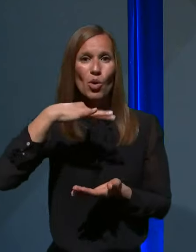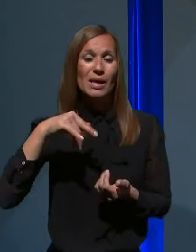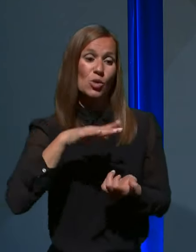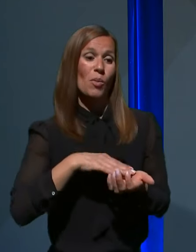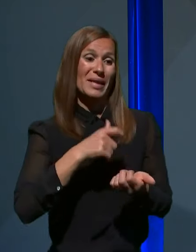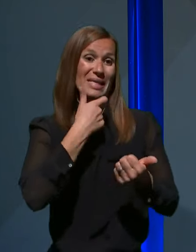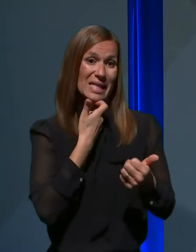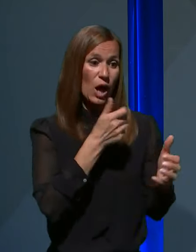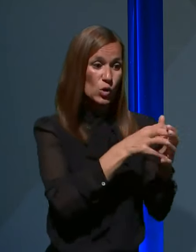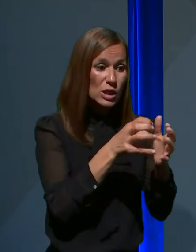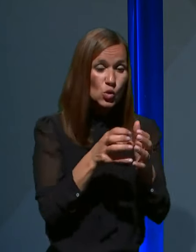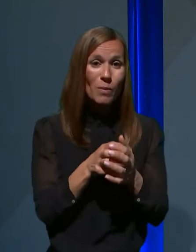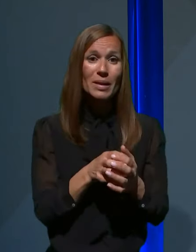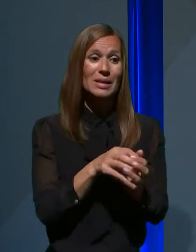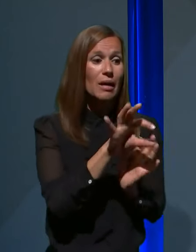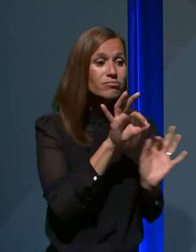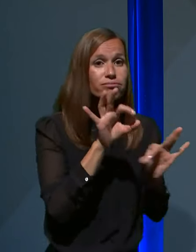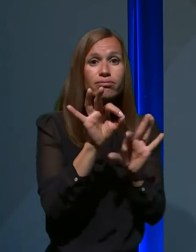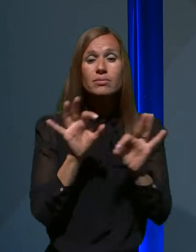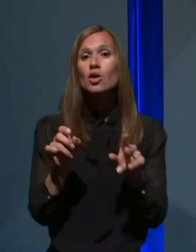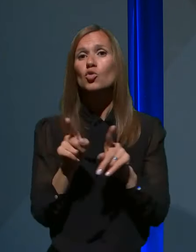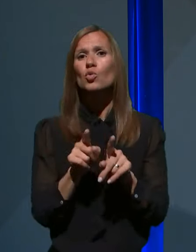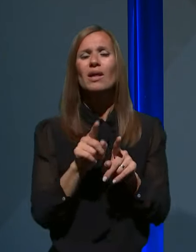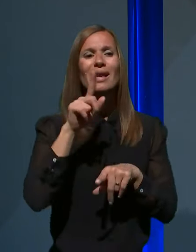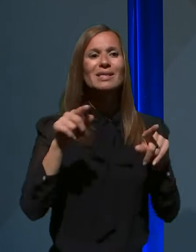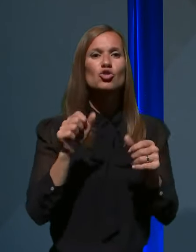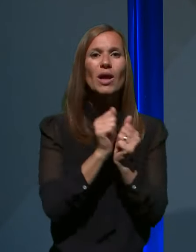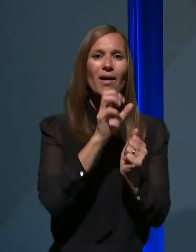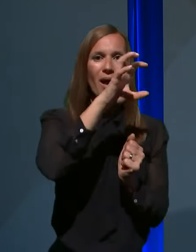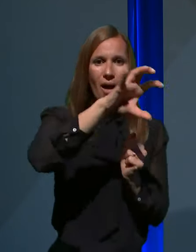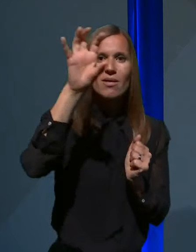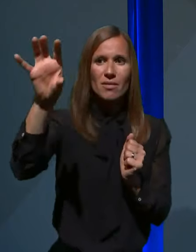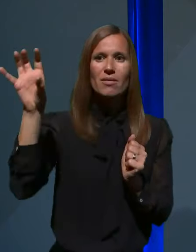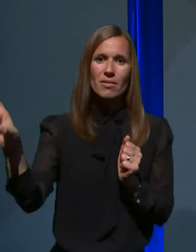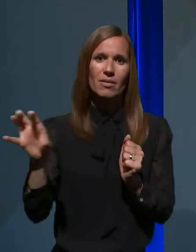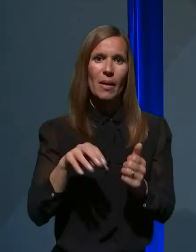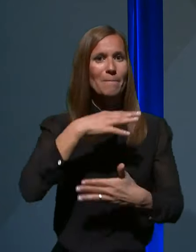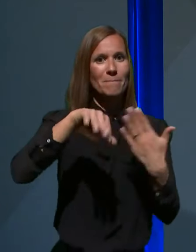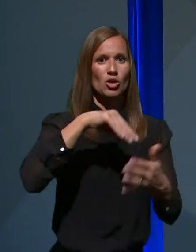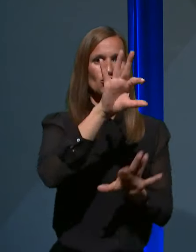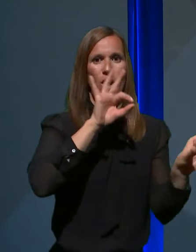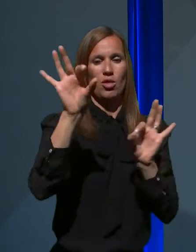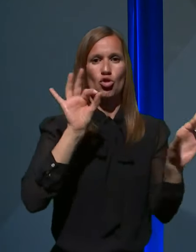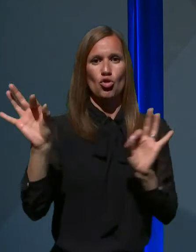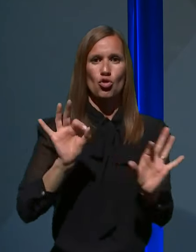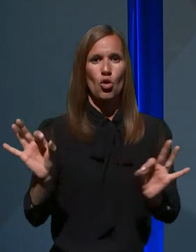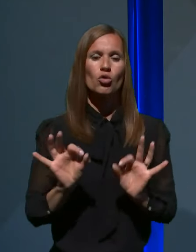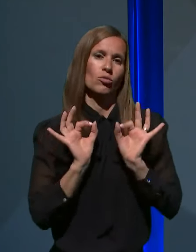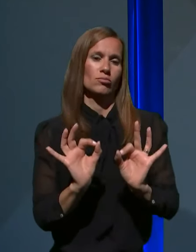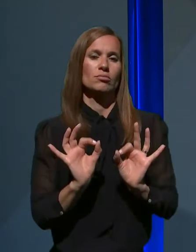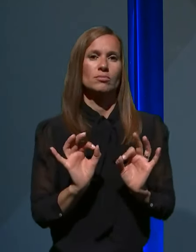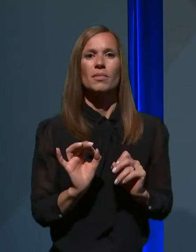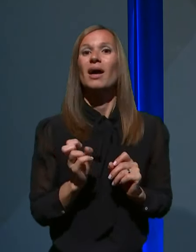skupine, kot moramo zajeti različne geografske enote. Potem, katere teste bomo uporabljali, sem že omenil.